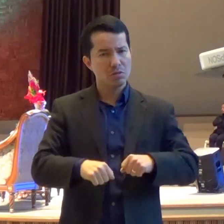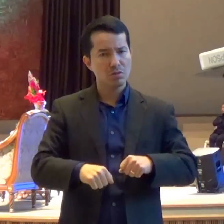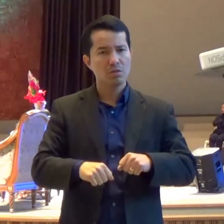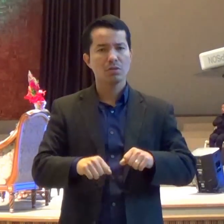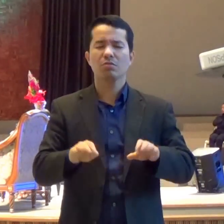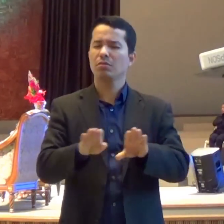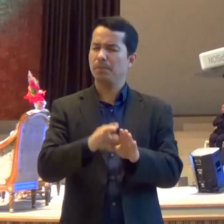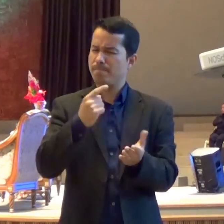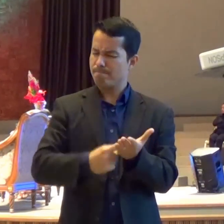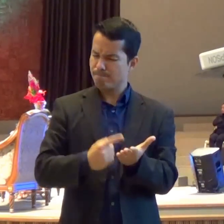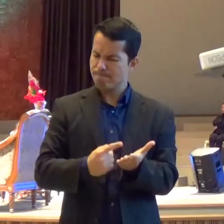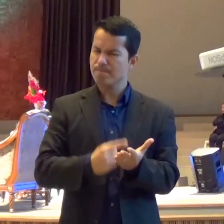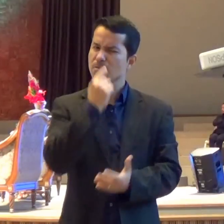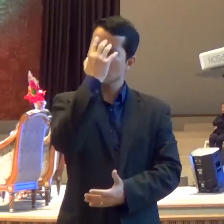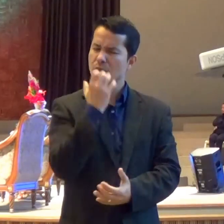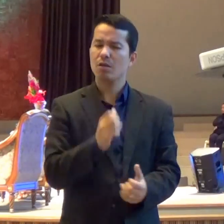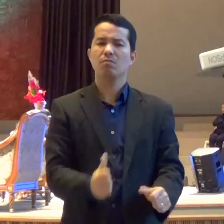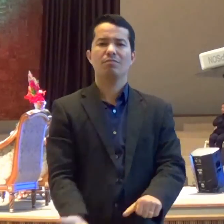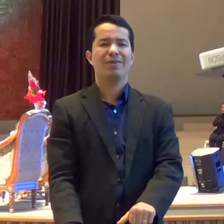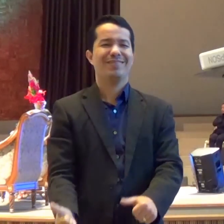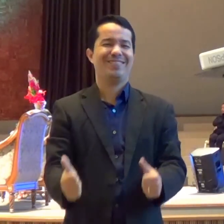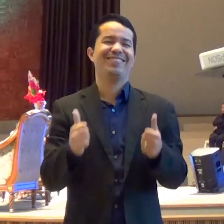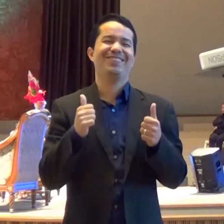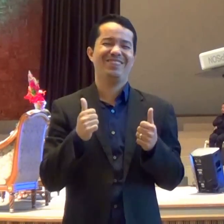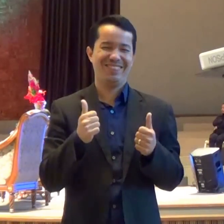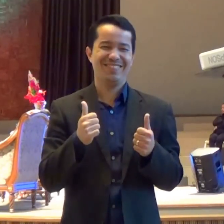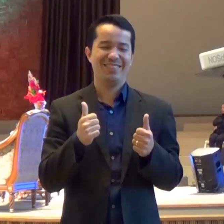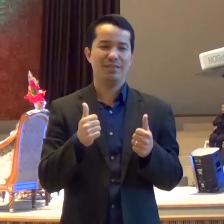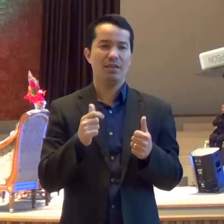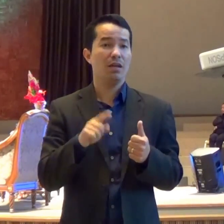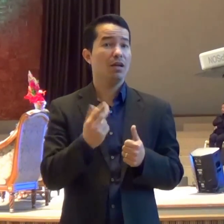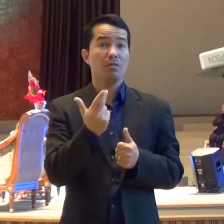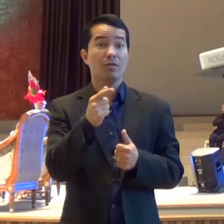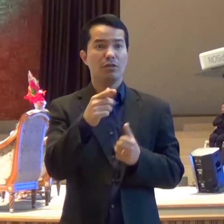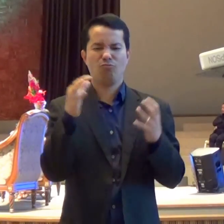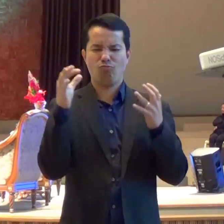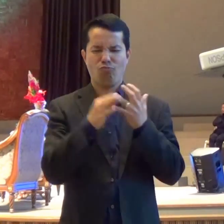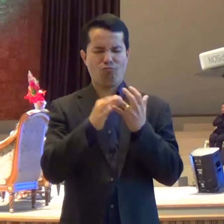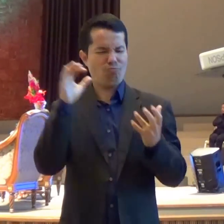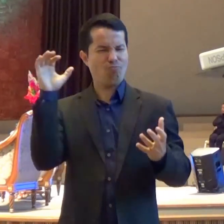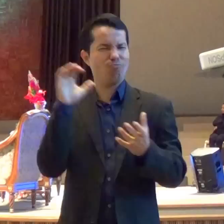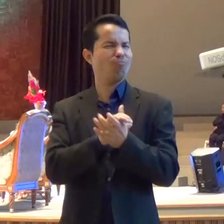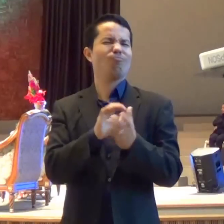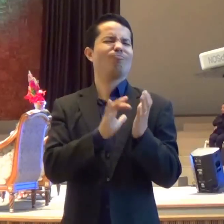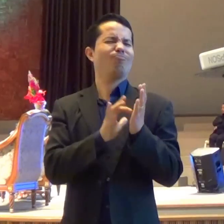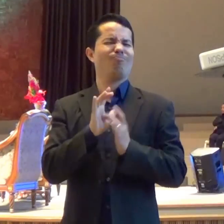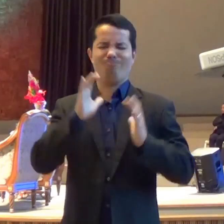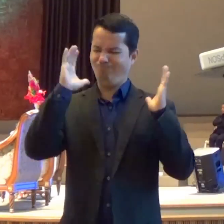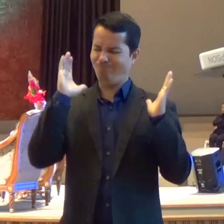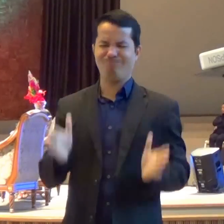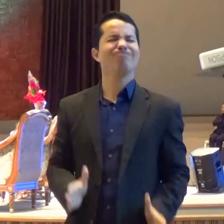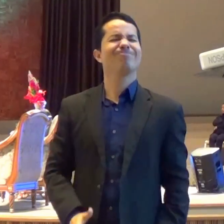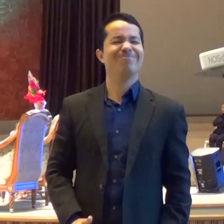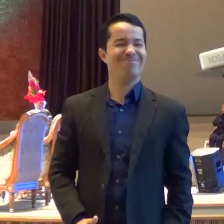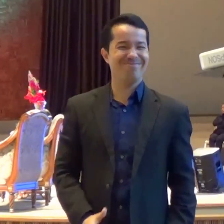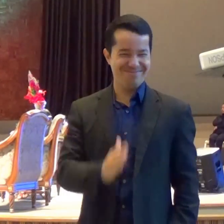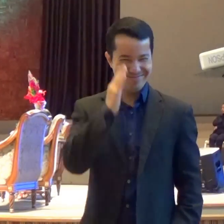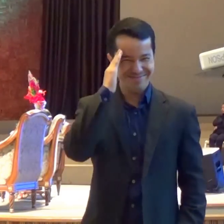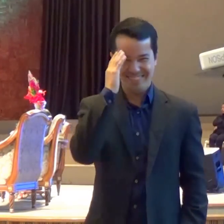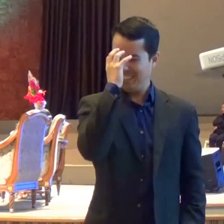memorial Eu coloco Aliança Esse é Preparo Na presença De Deus A terceira coisa Que eu vou aprender